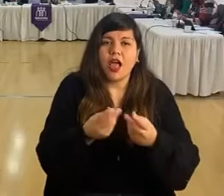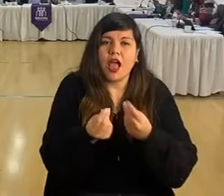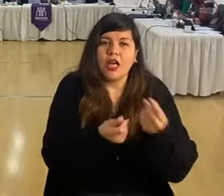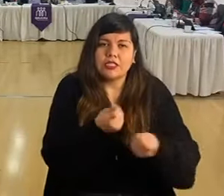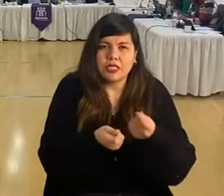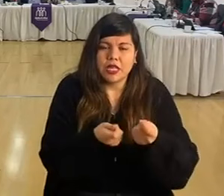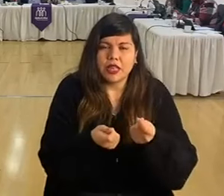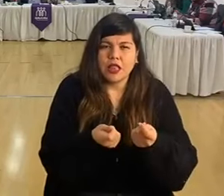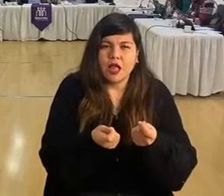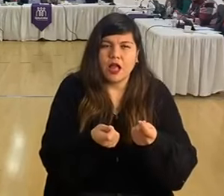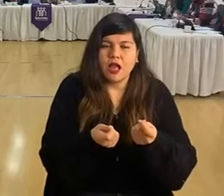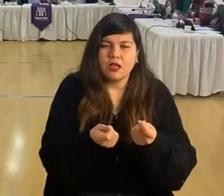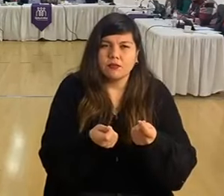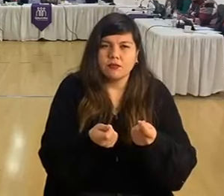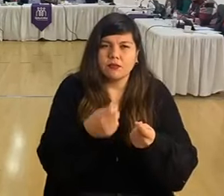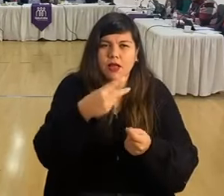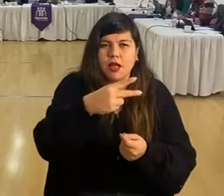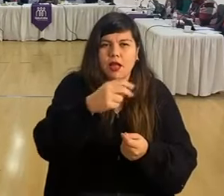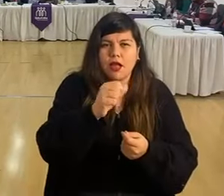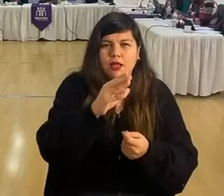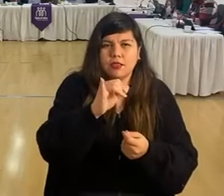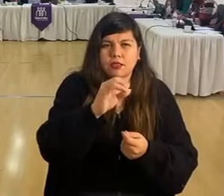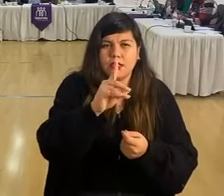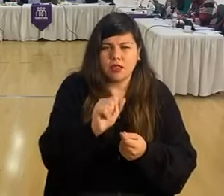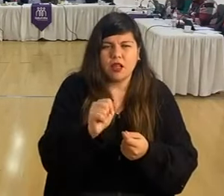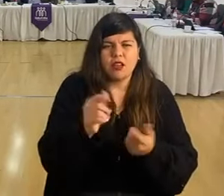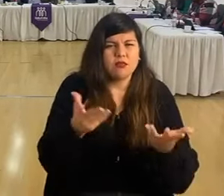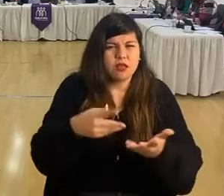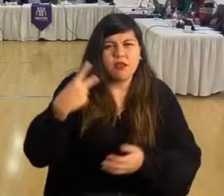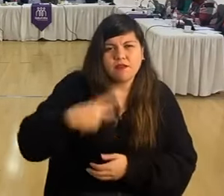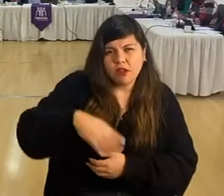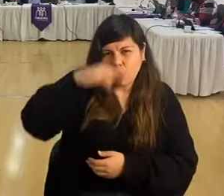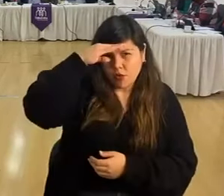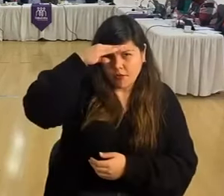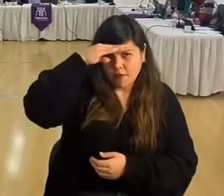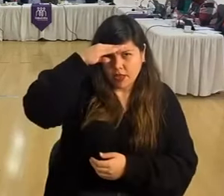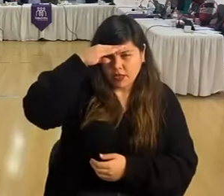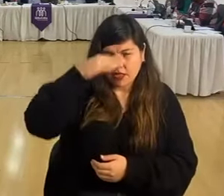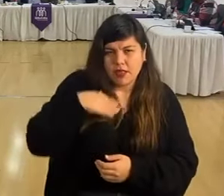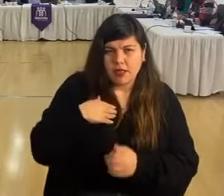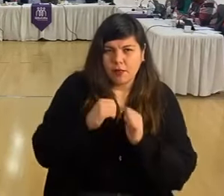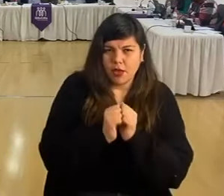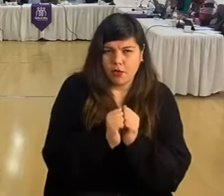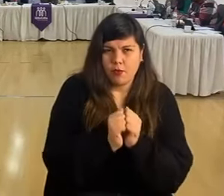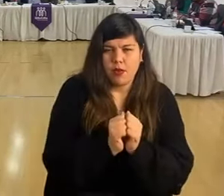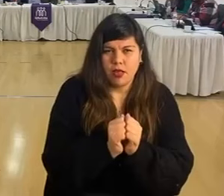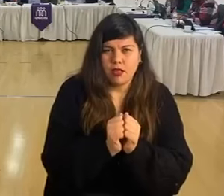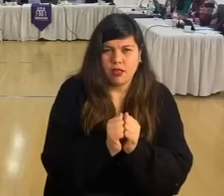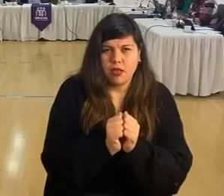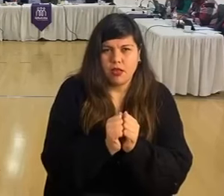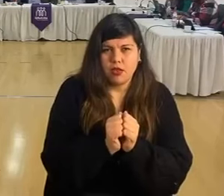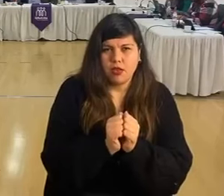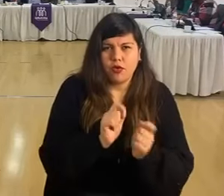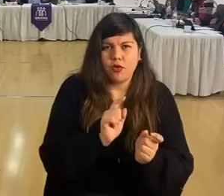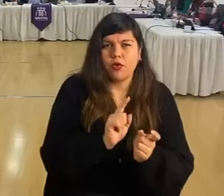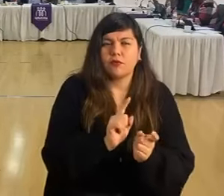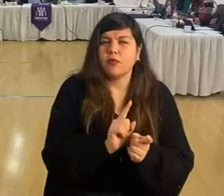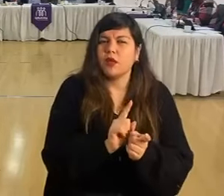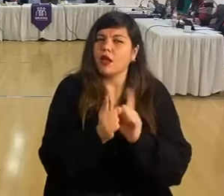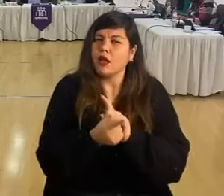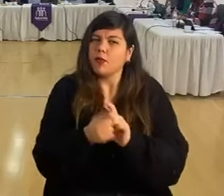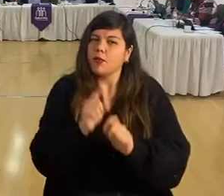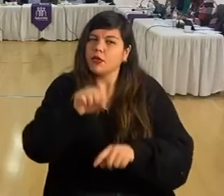valorar la confianza de mis colegas en el cambio de la